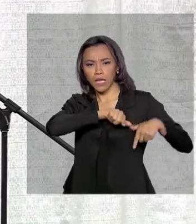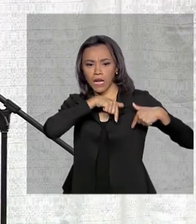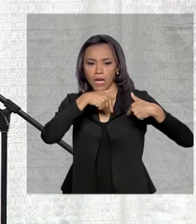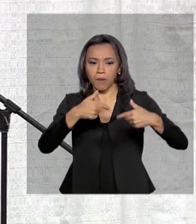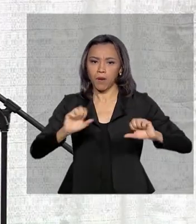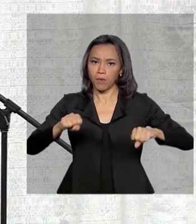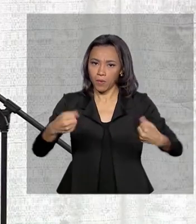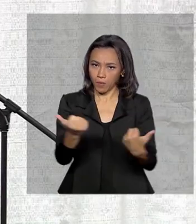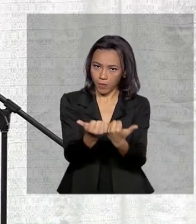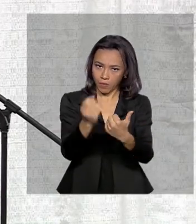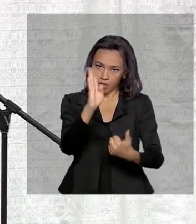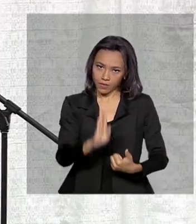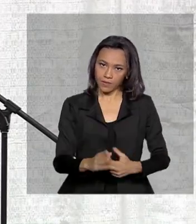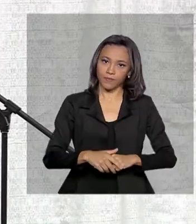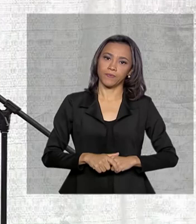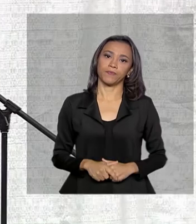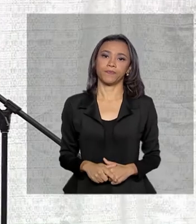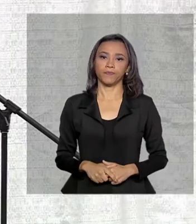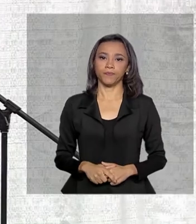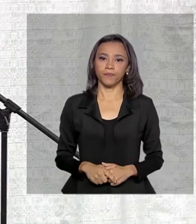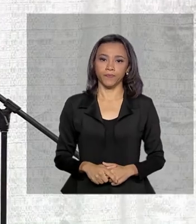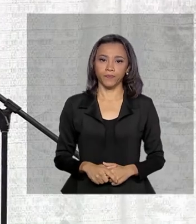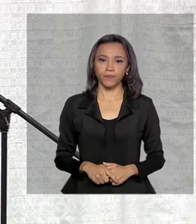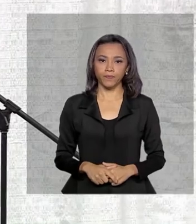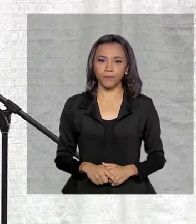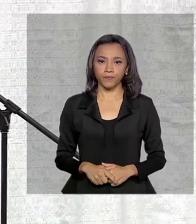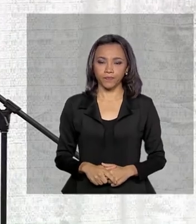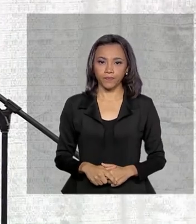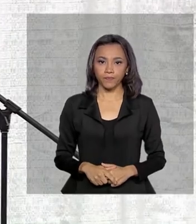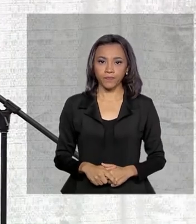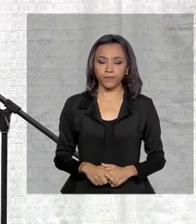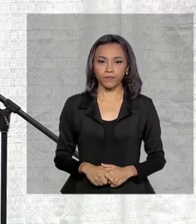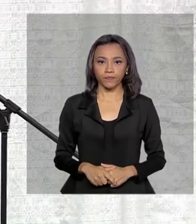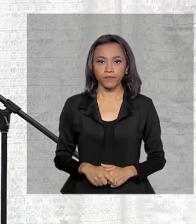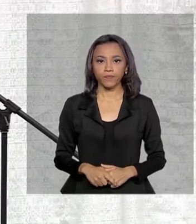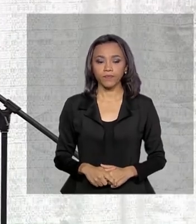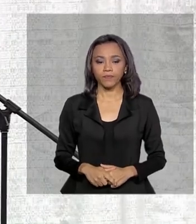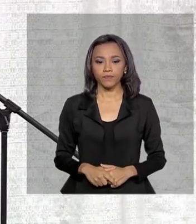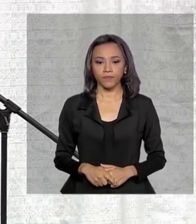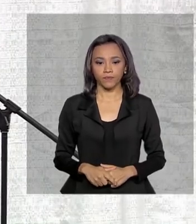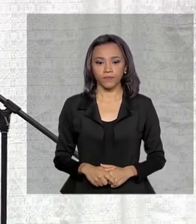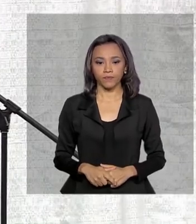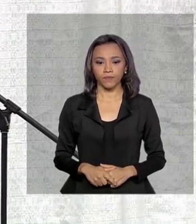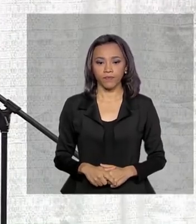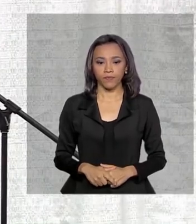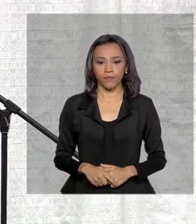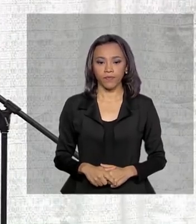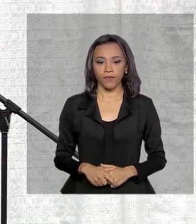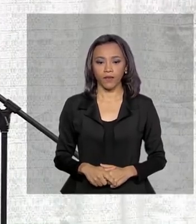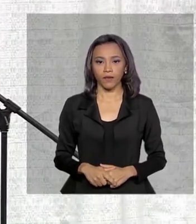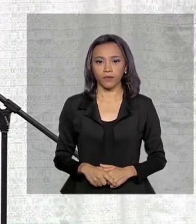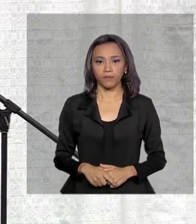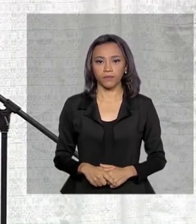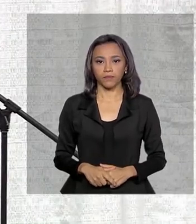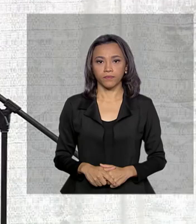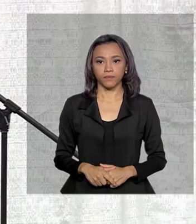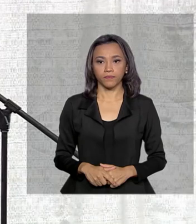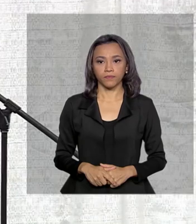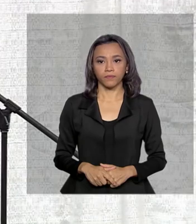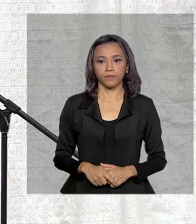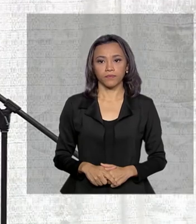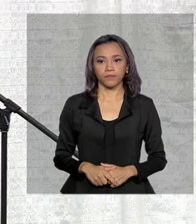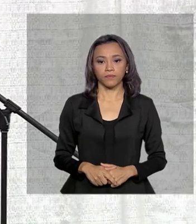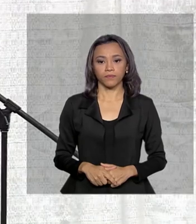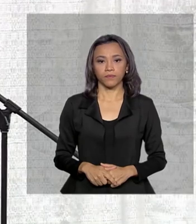Tivemos um grande desafio, a reforma da Previdência, que tinha que ser feita. Mas houve a conscientização do Parlamento